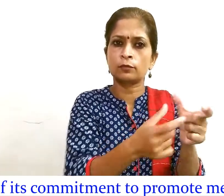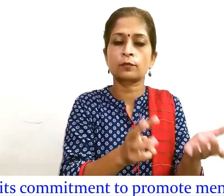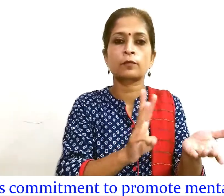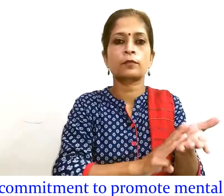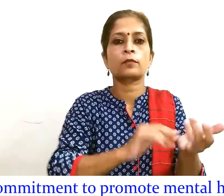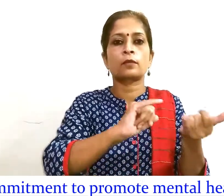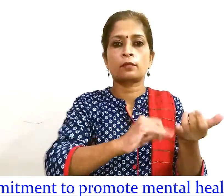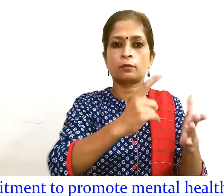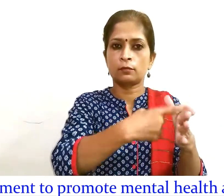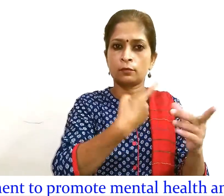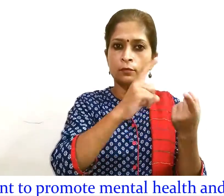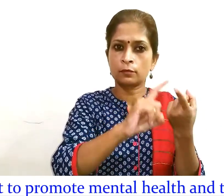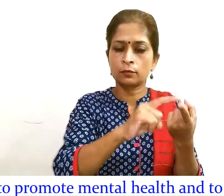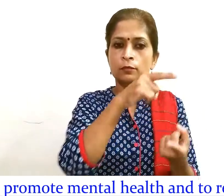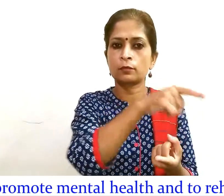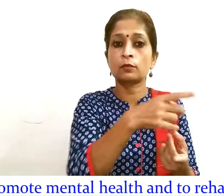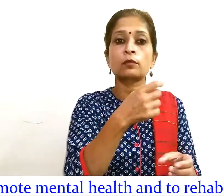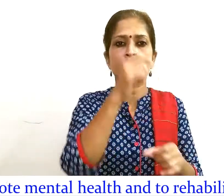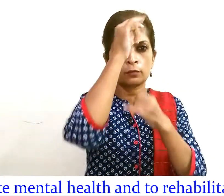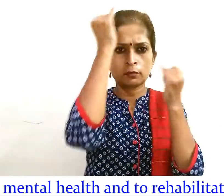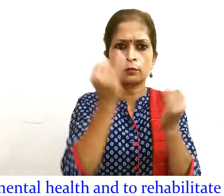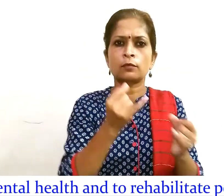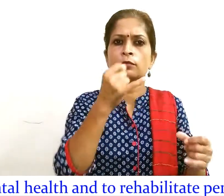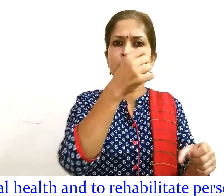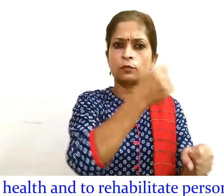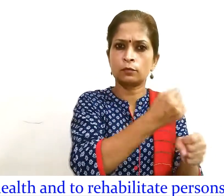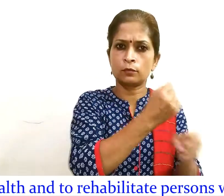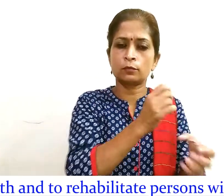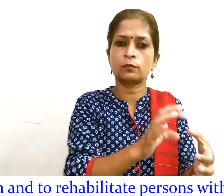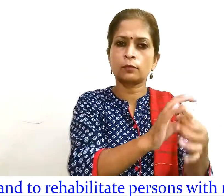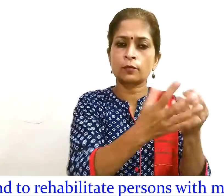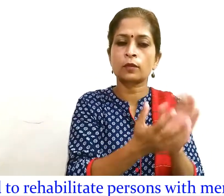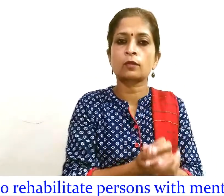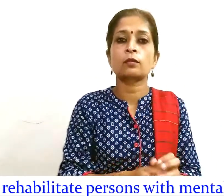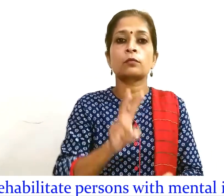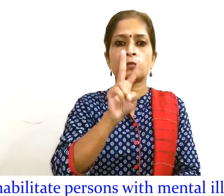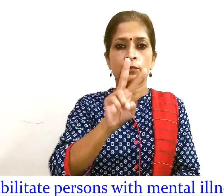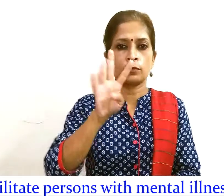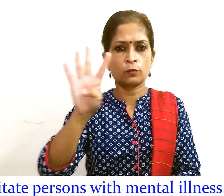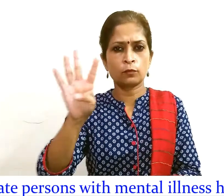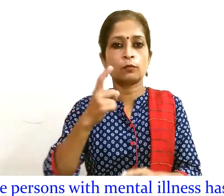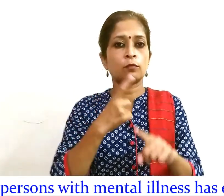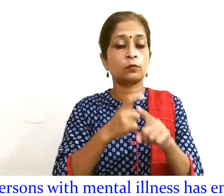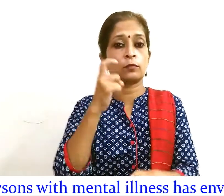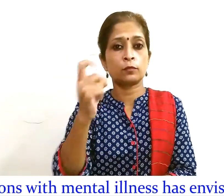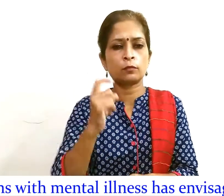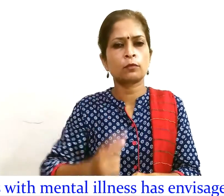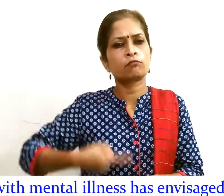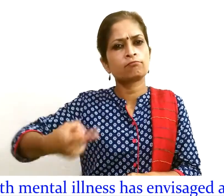सामाजिक न्याय एवं अधिकारिता मंत्राले भारत सरकार ने 24 घंटे वसपताह के 7 दिन